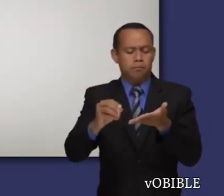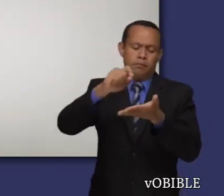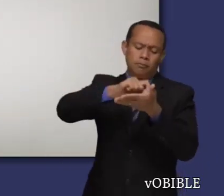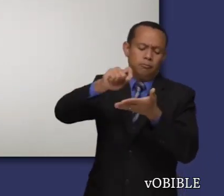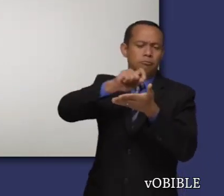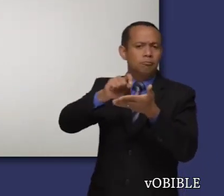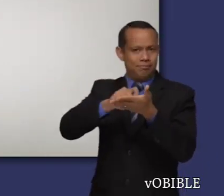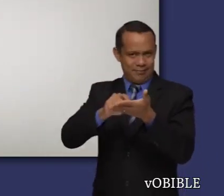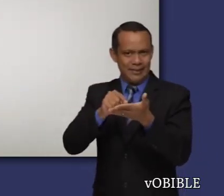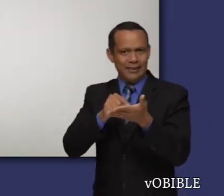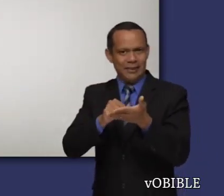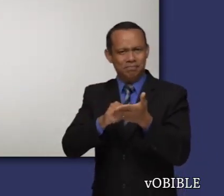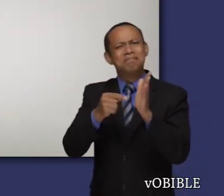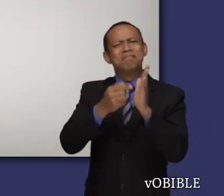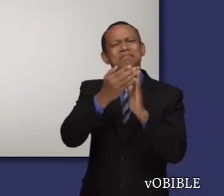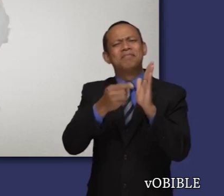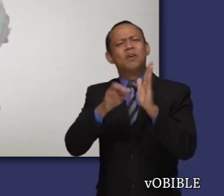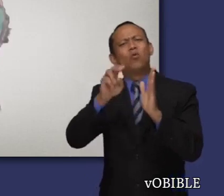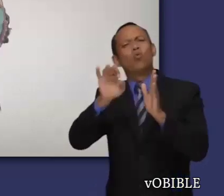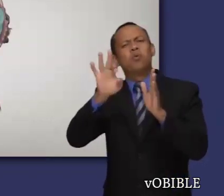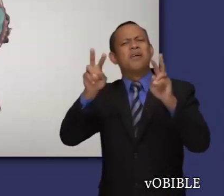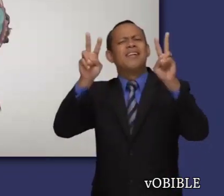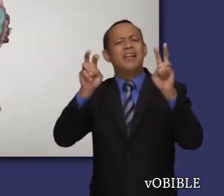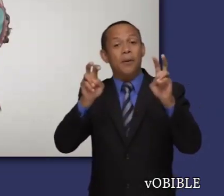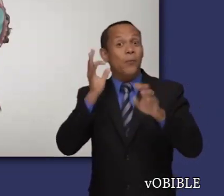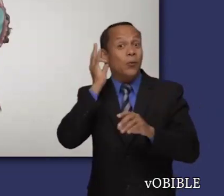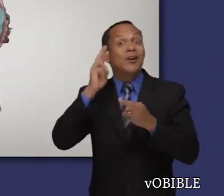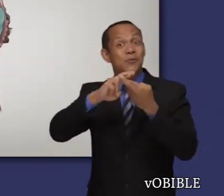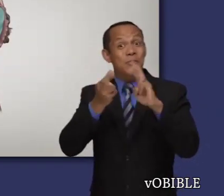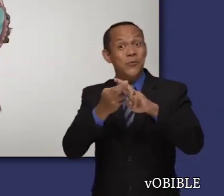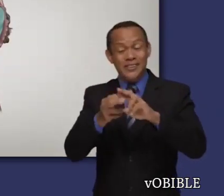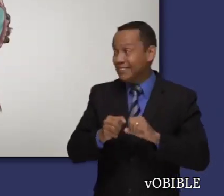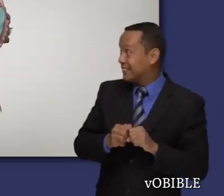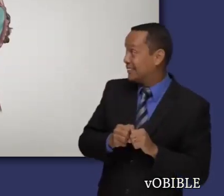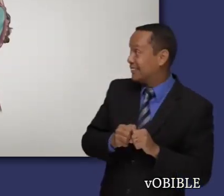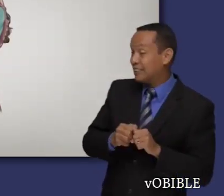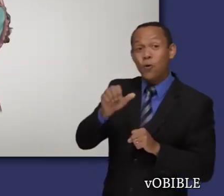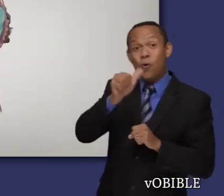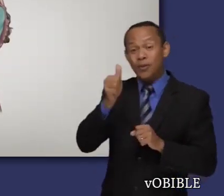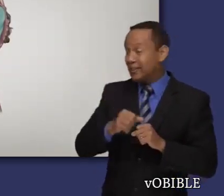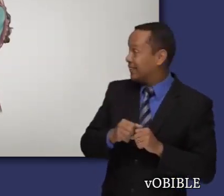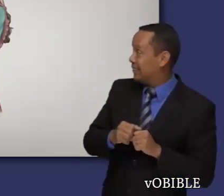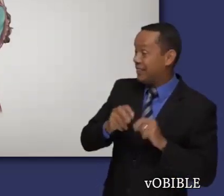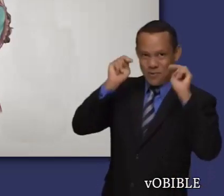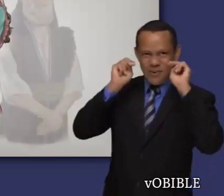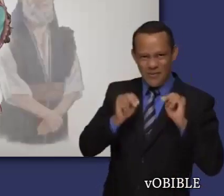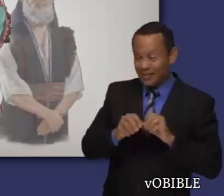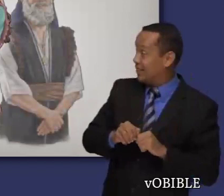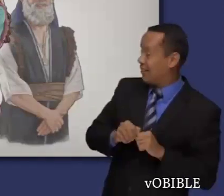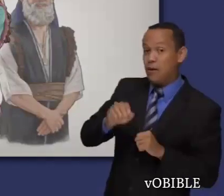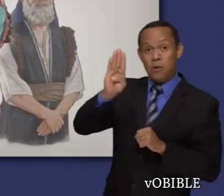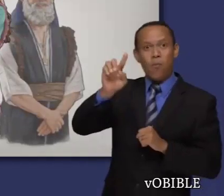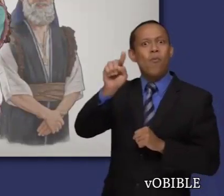lleva el nombre de uno de sus personajes principales, Ruth la Moavita. Los otros personajes principales son Noemí